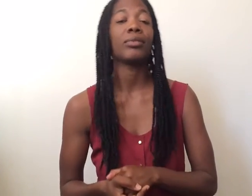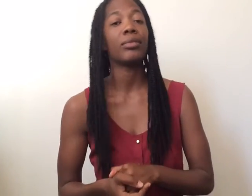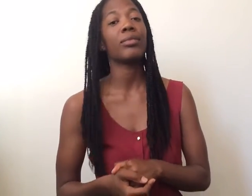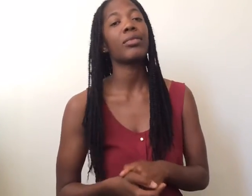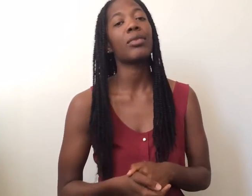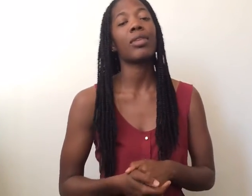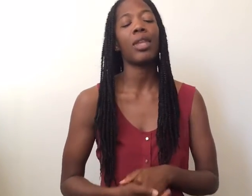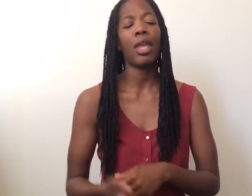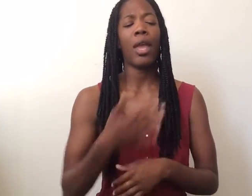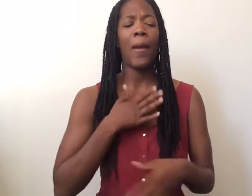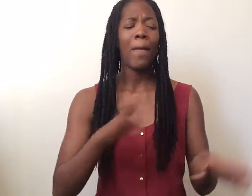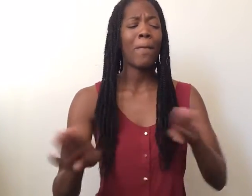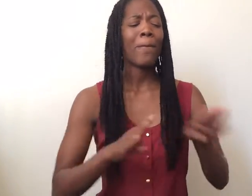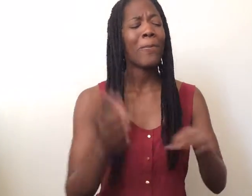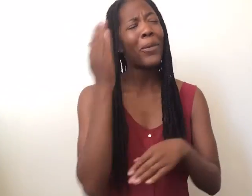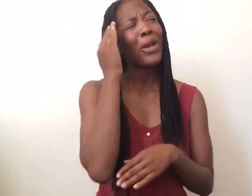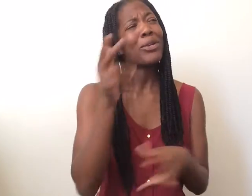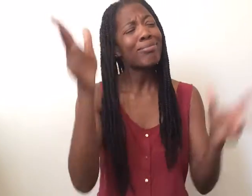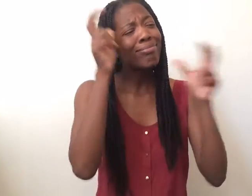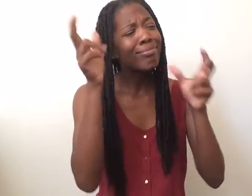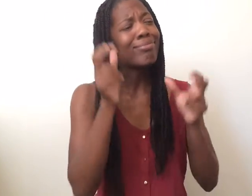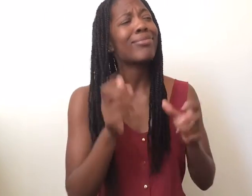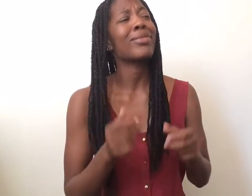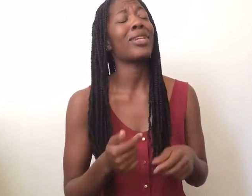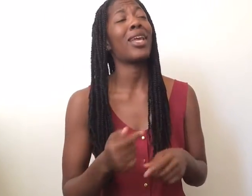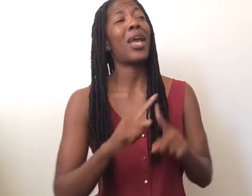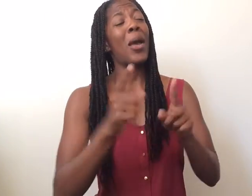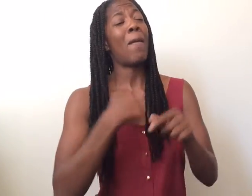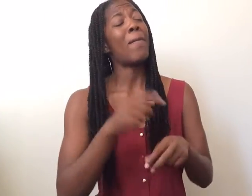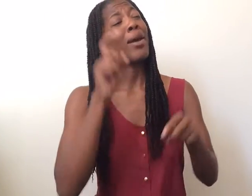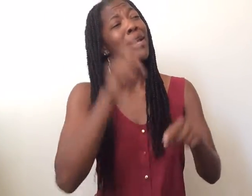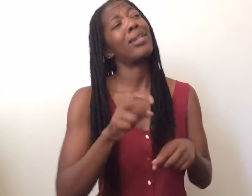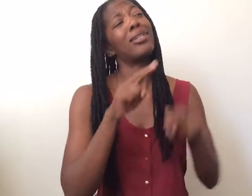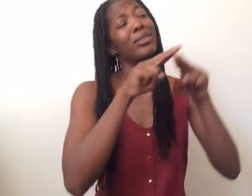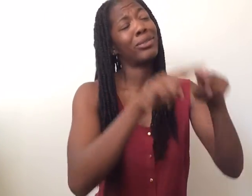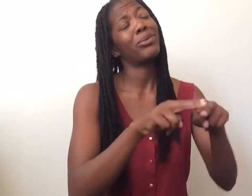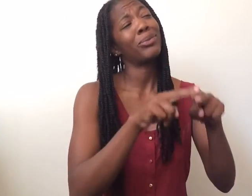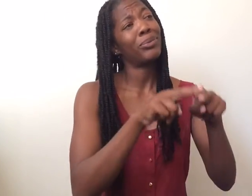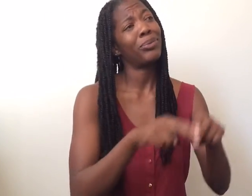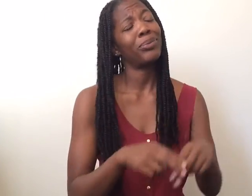pasó, soy un maldito, te necesito